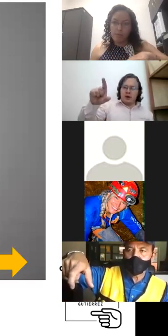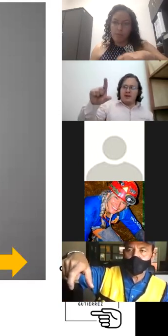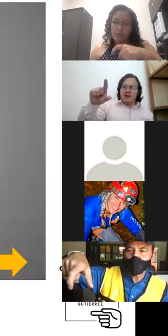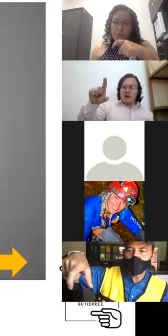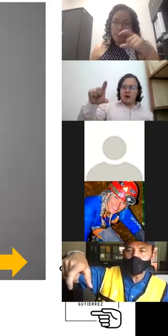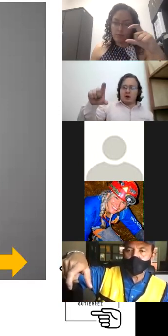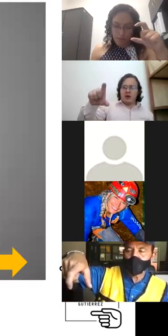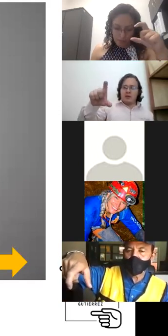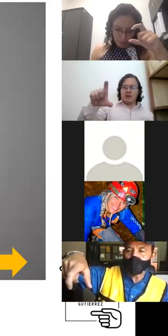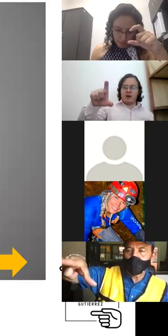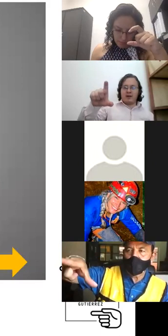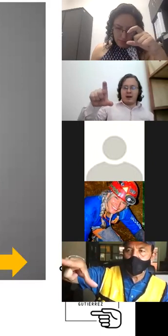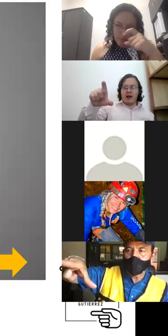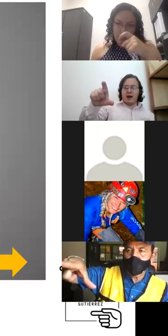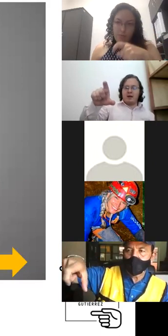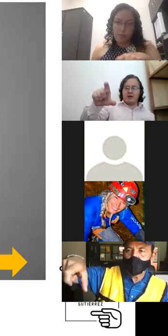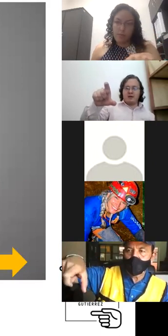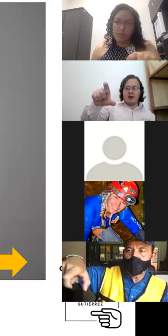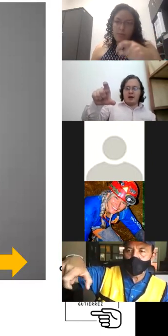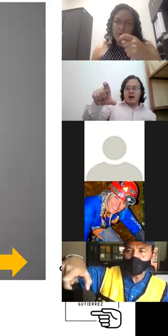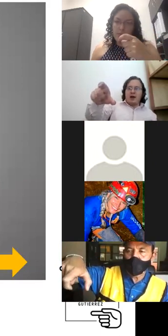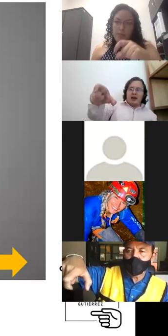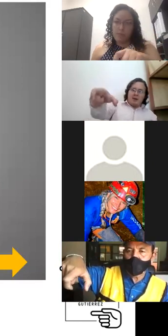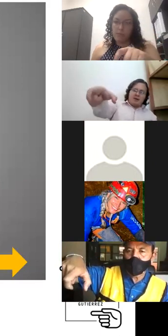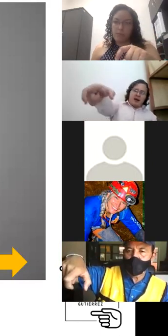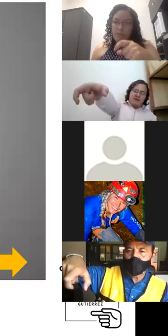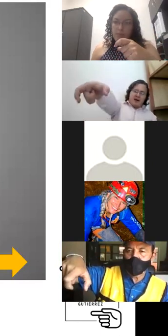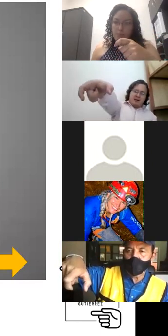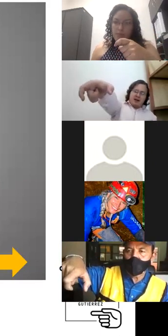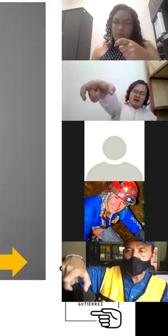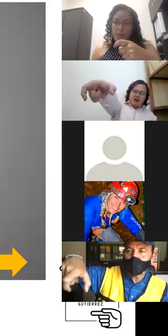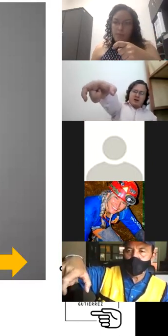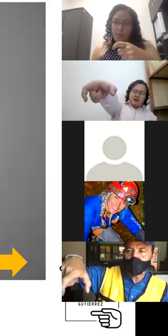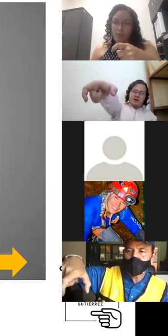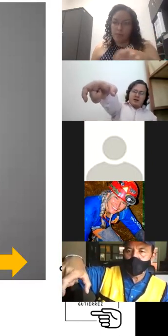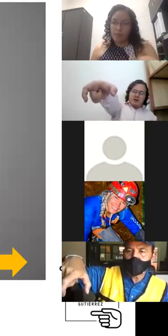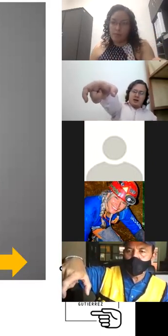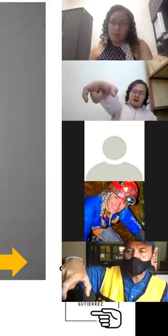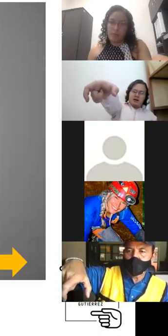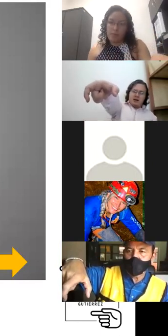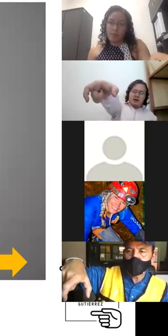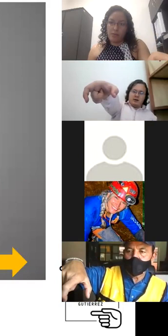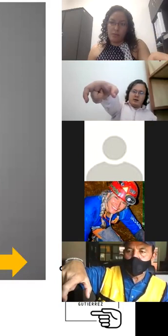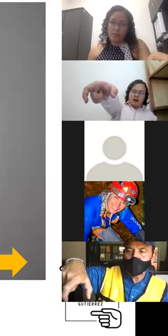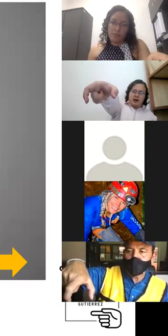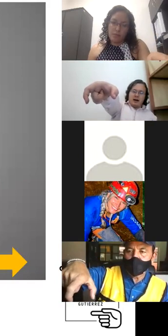índice y con el gordito vamos a hacer una C pequeña ¿sí? giramos hacia el frente ¿sí? y